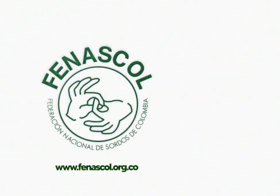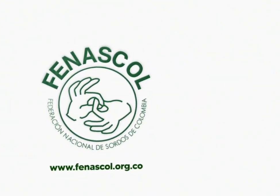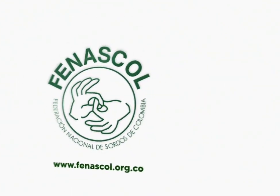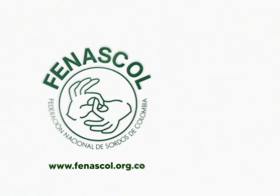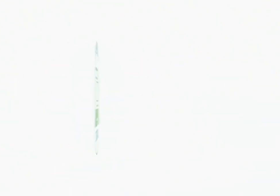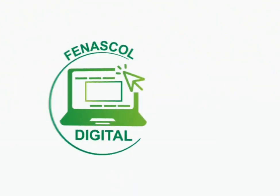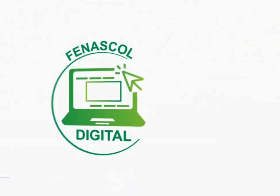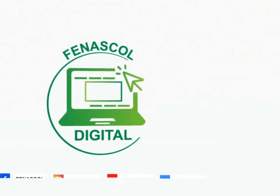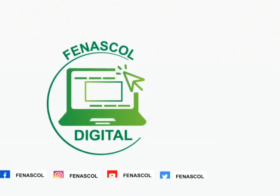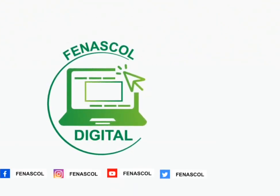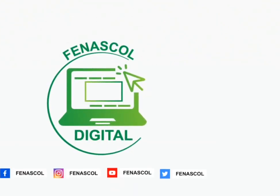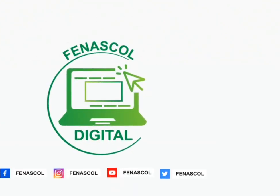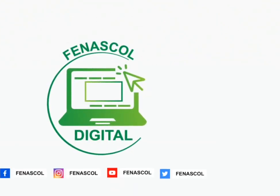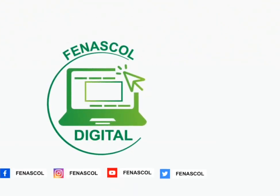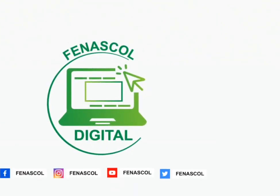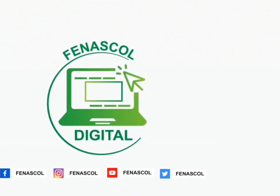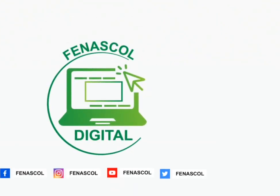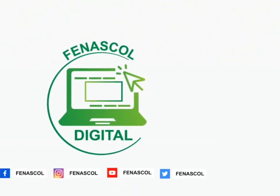Gracias por ver el video.